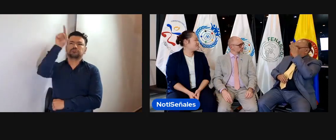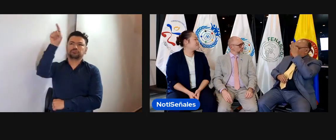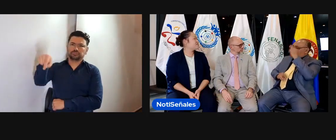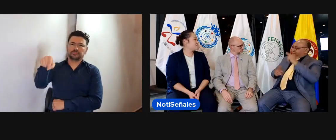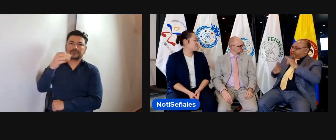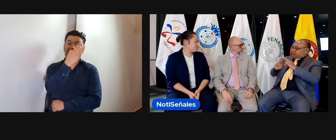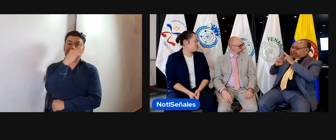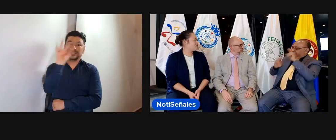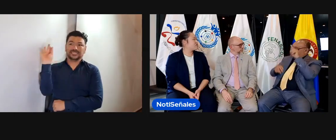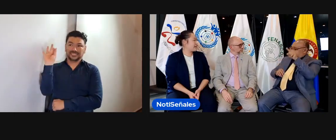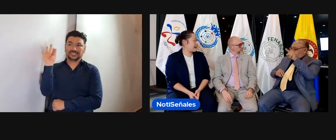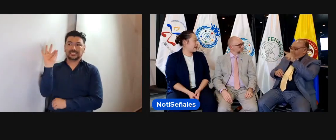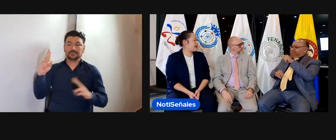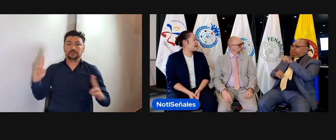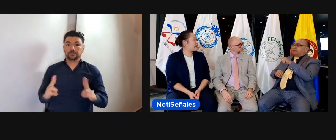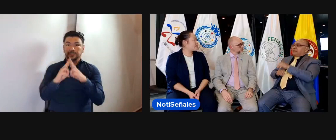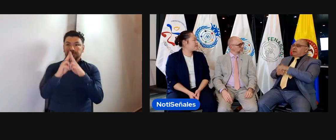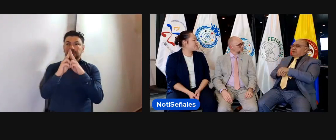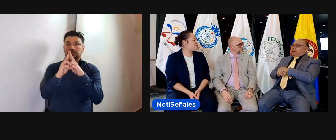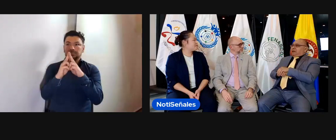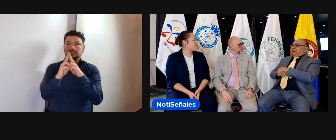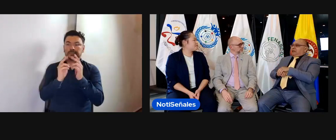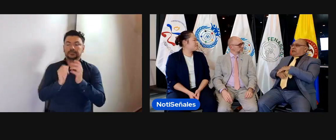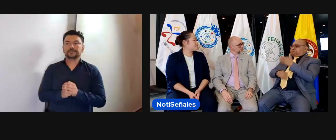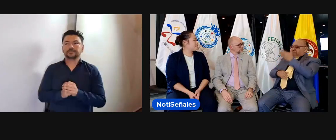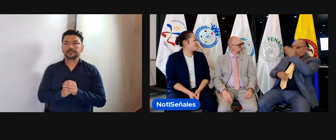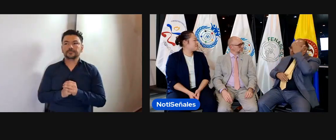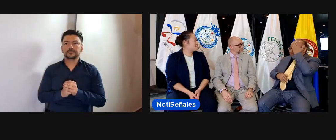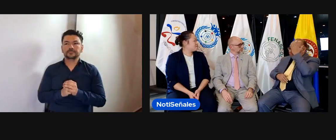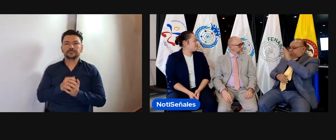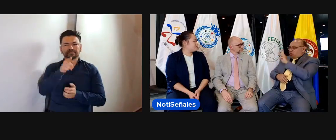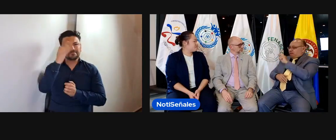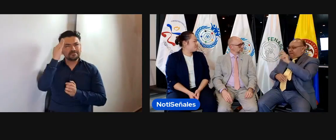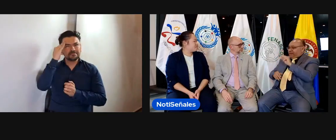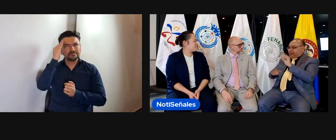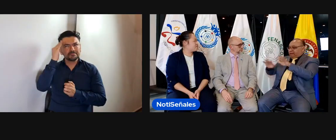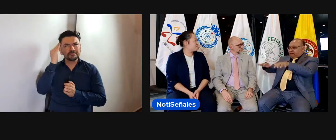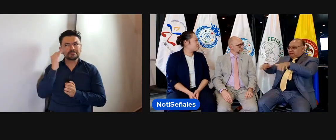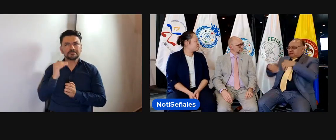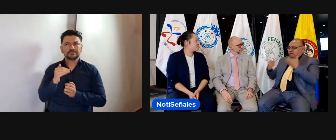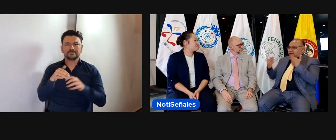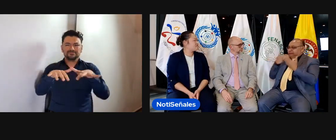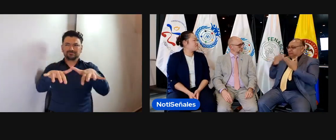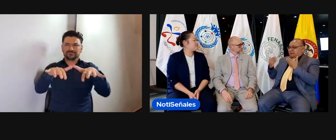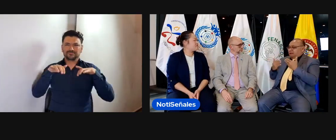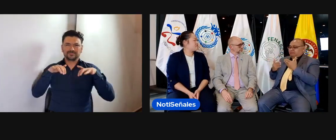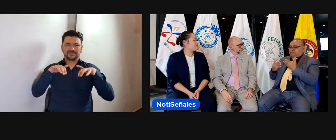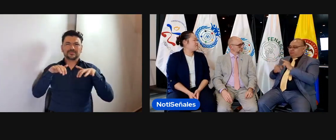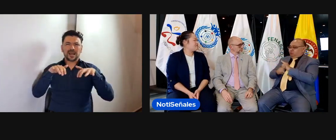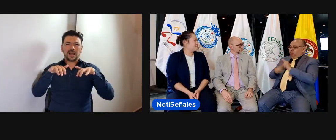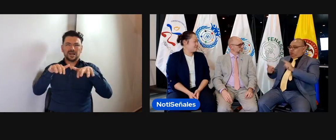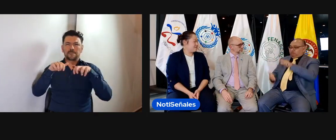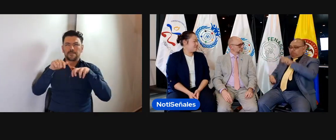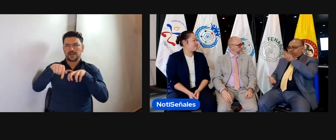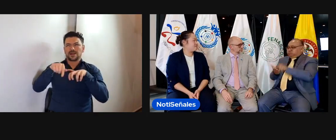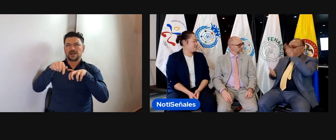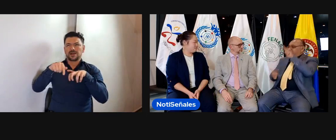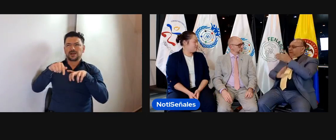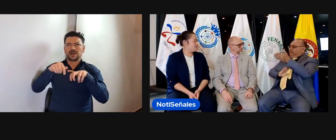Una persona sorda colombiana que estuvo allí en Francia, pudo asistir allí a Francia en su asamblea de la WFD,